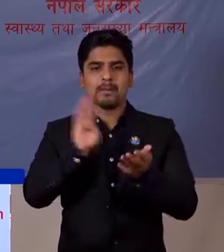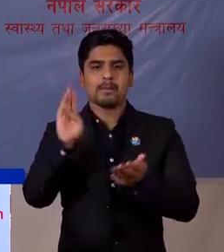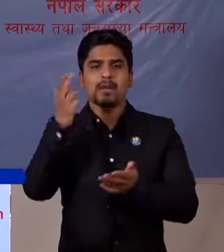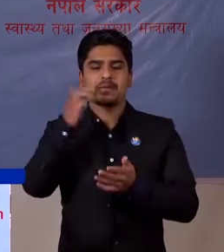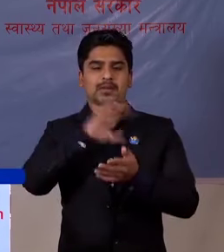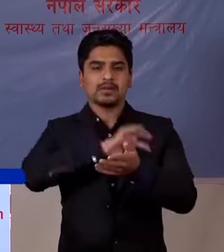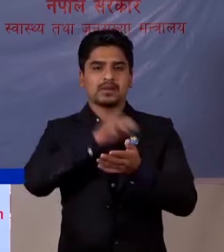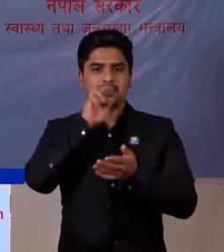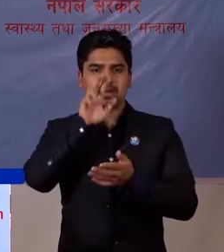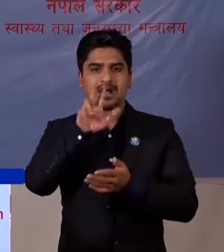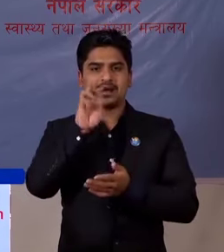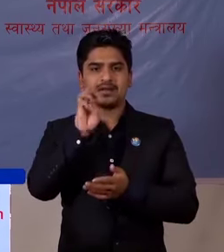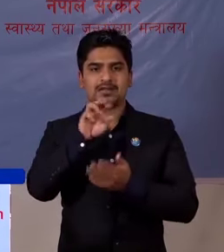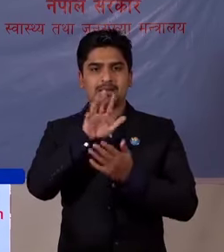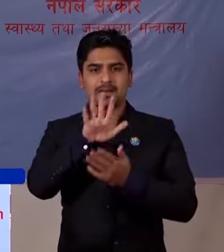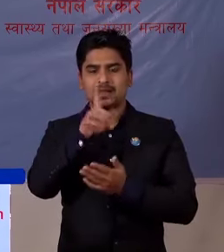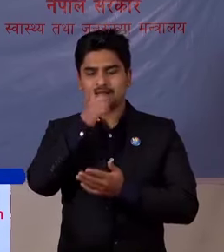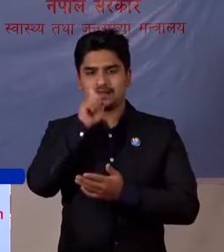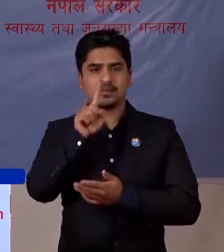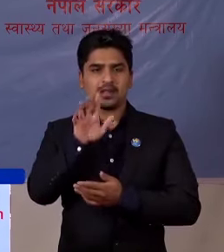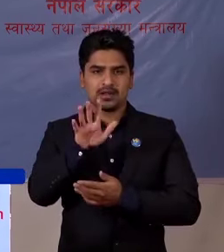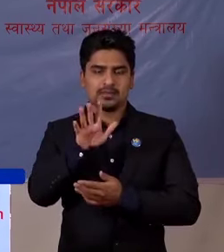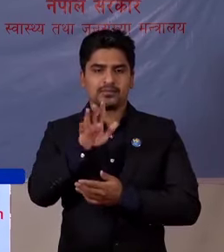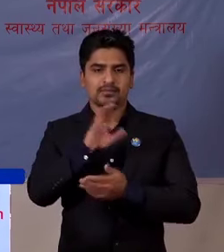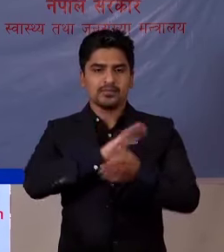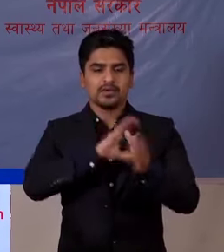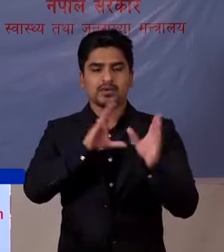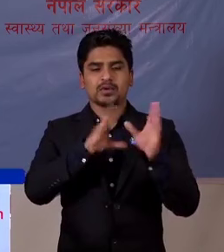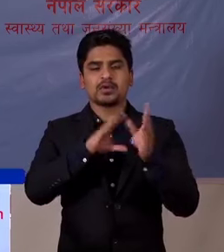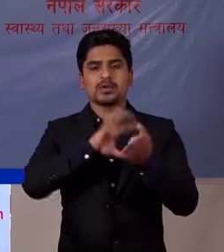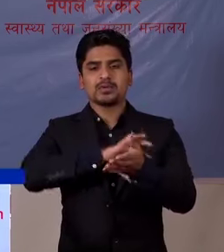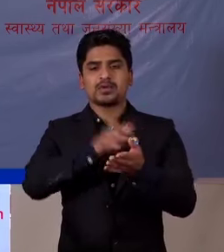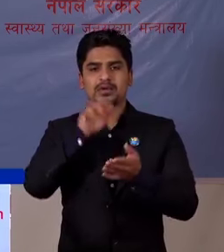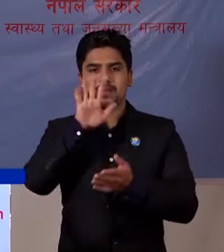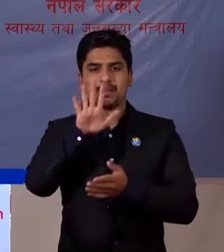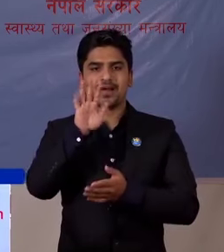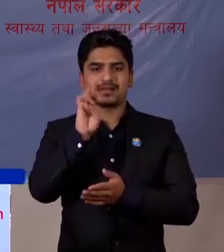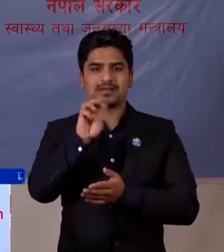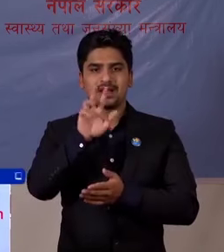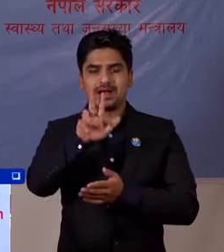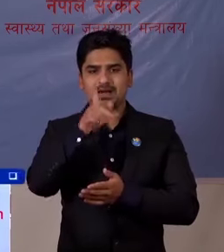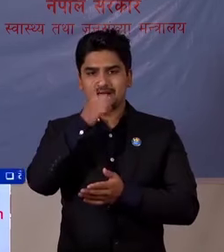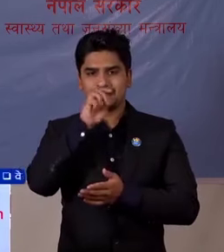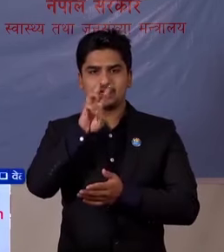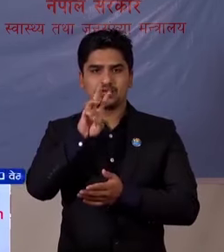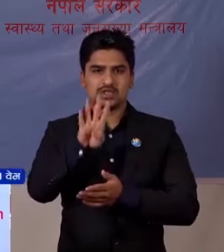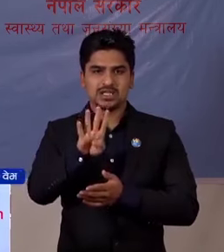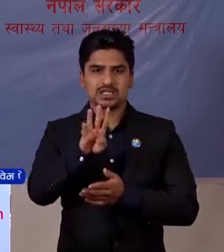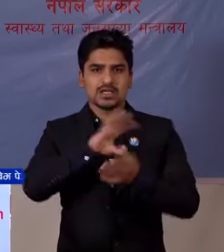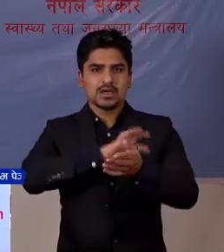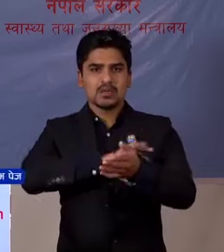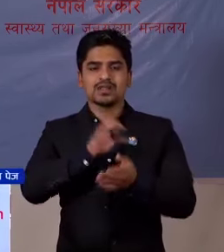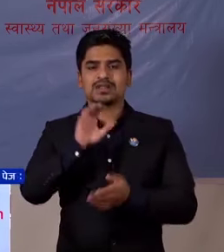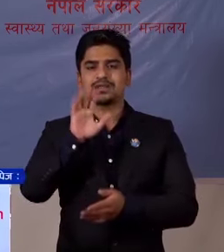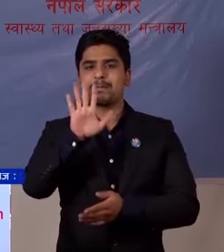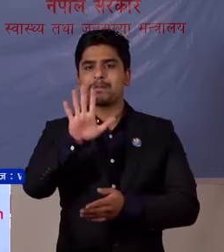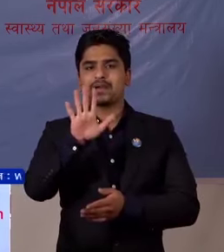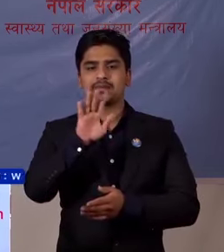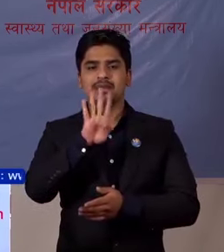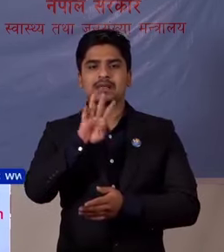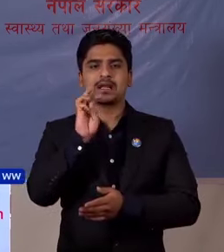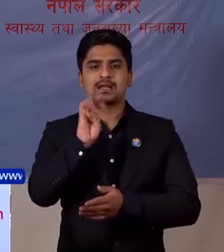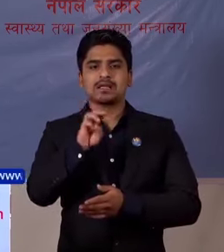मां 8555 गंडगी परदेश मां 5884 परदेश नुमर पांच मां